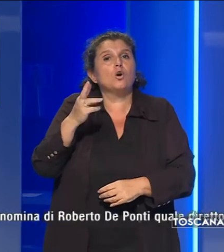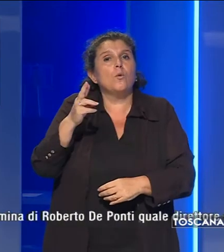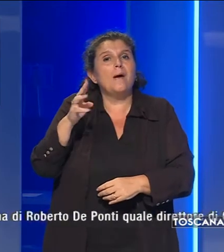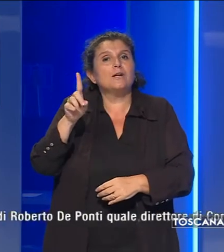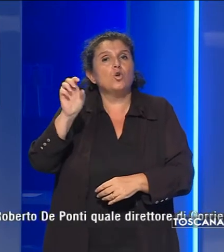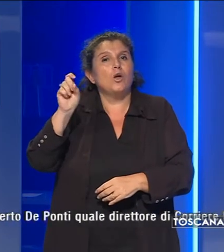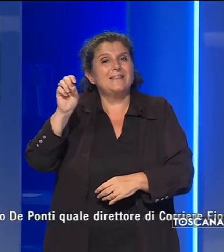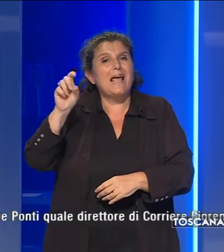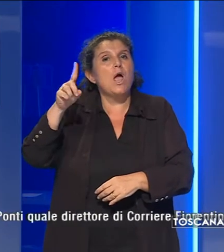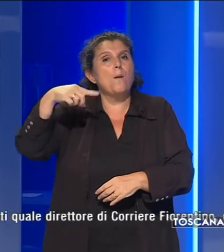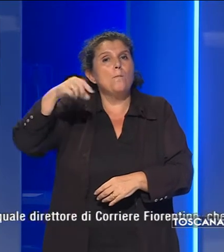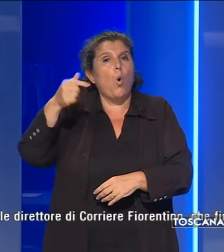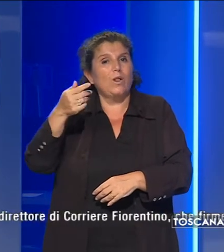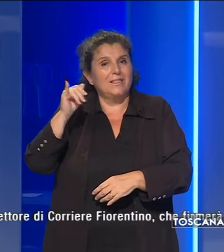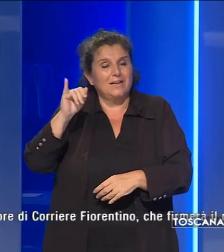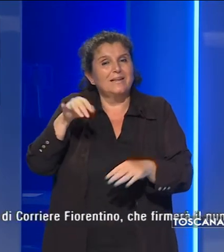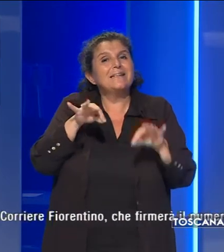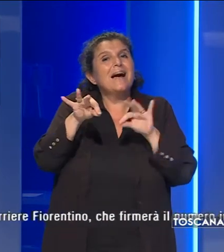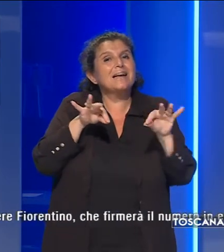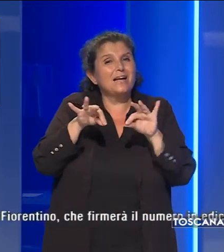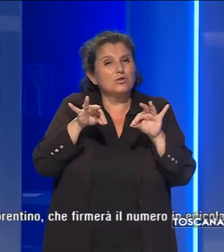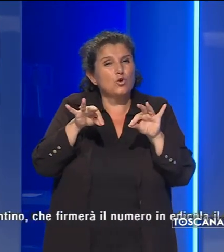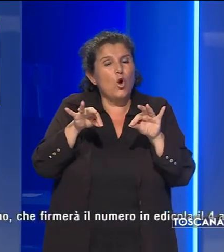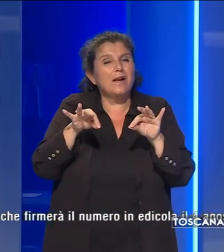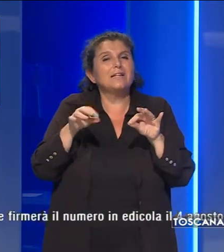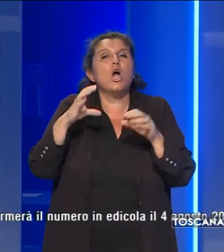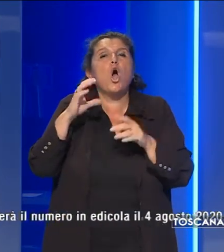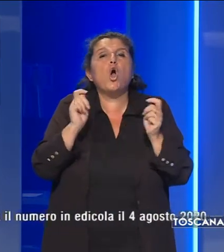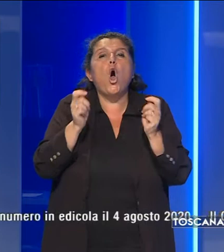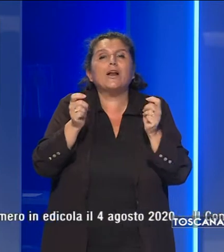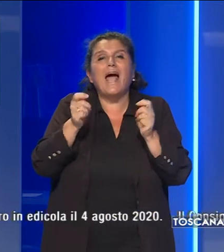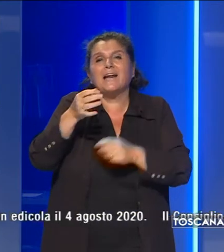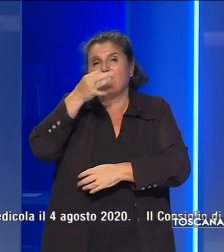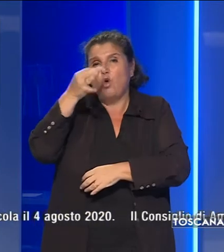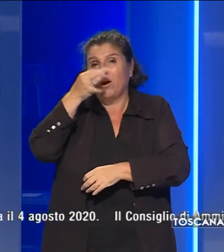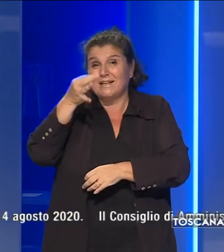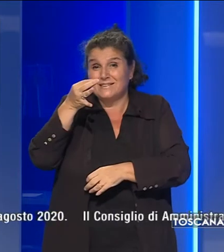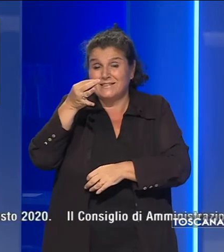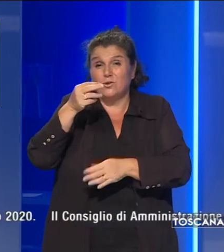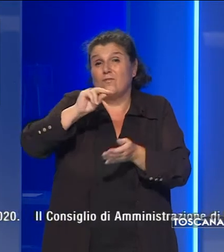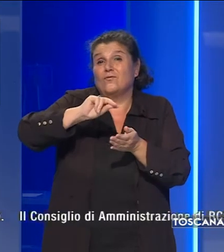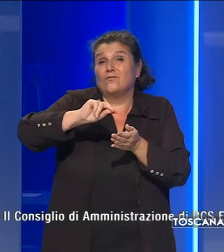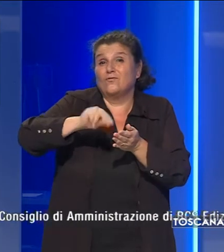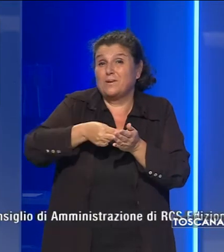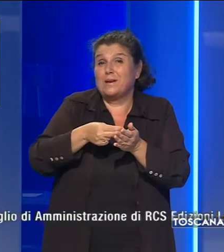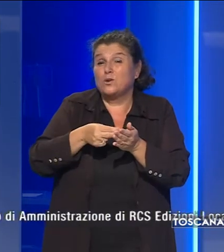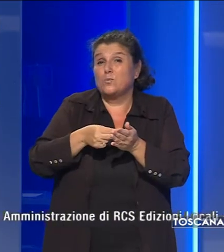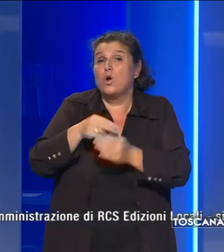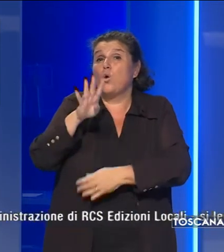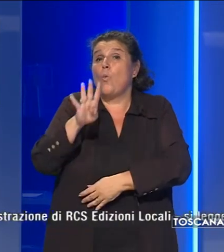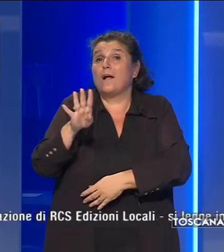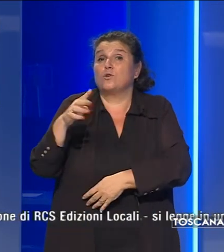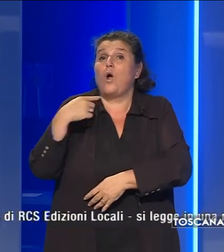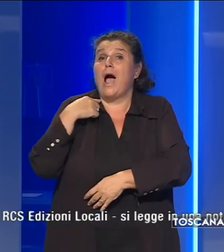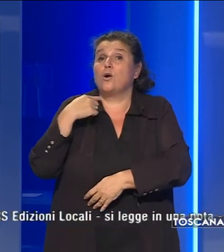De Ponti, quale direttore di Corriere Fiorentino, che firmerà il numero in edicola il 4